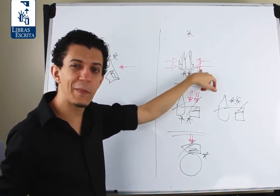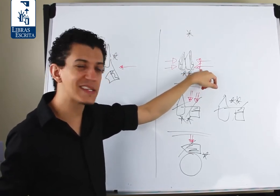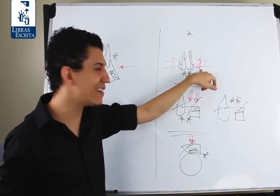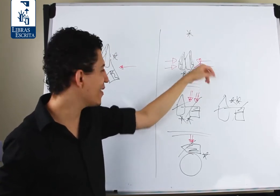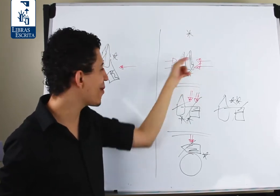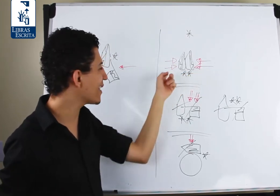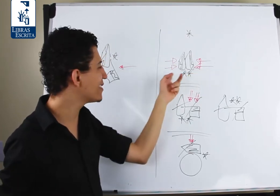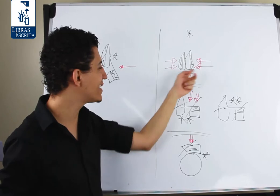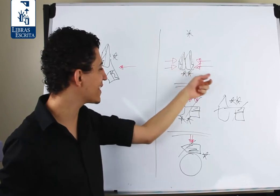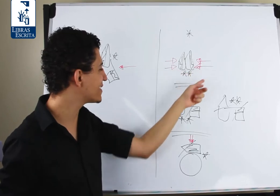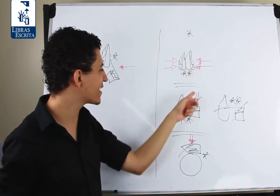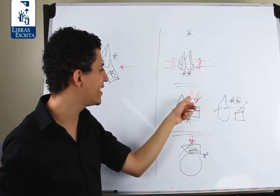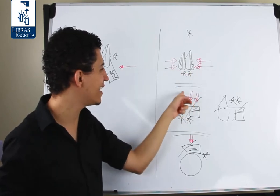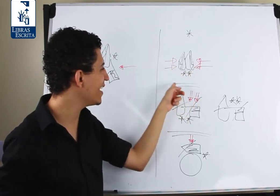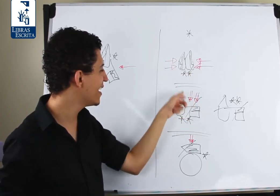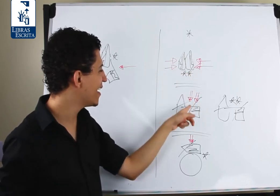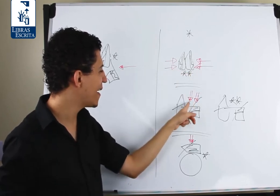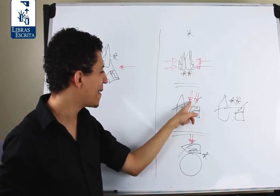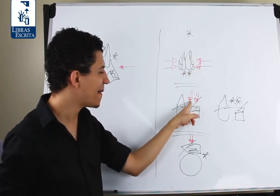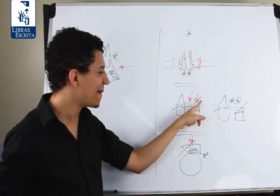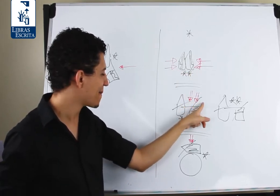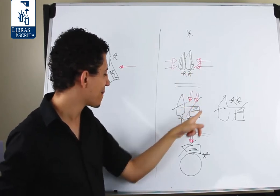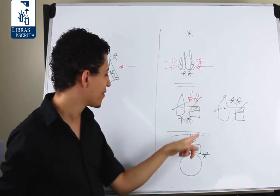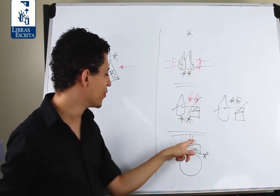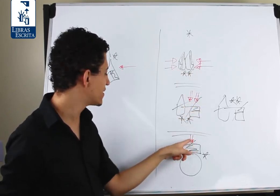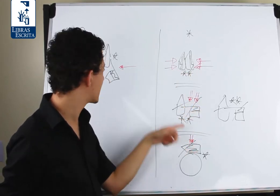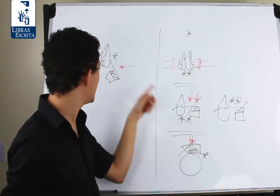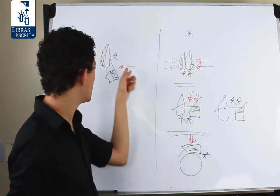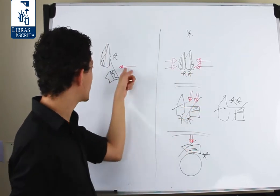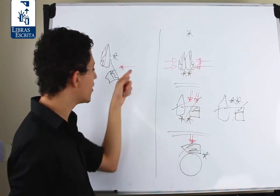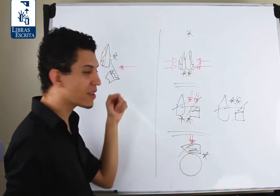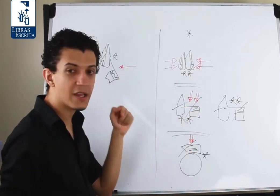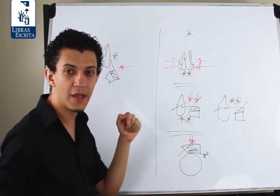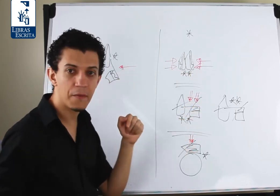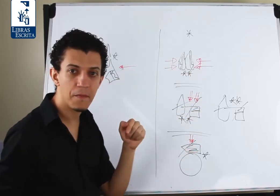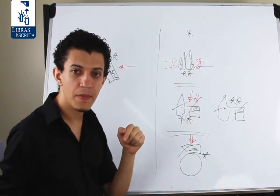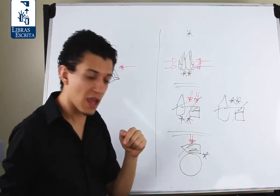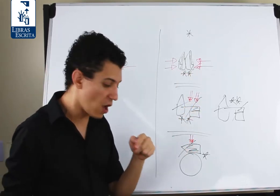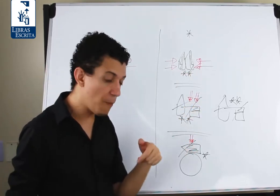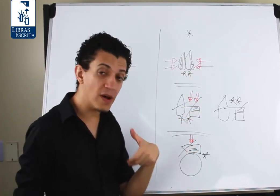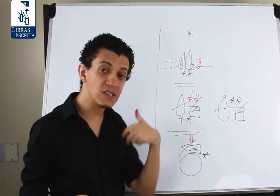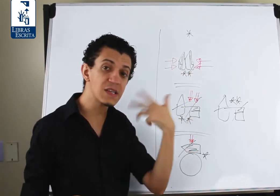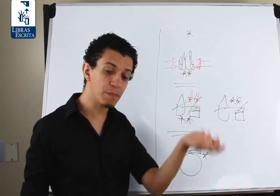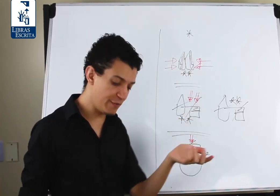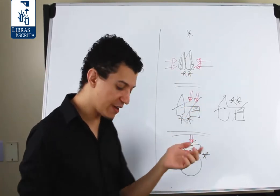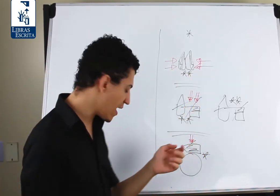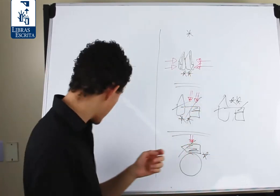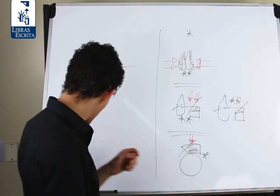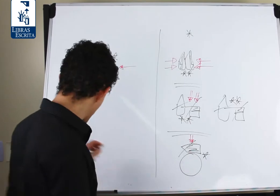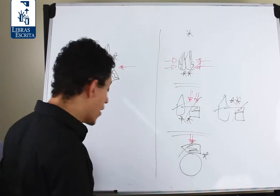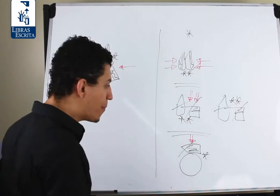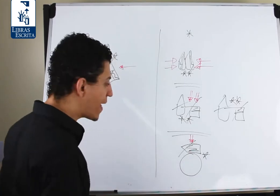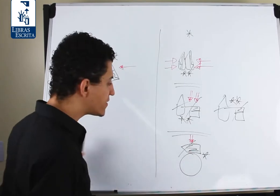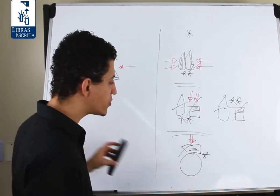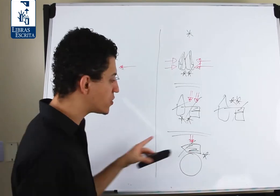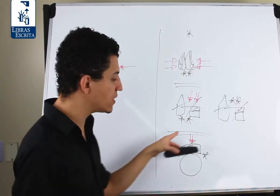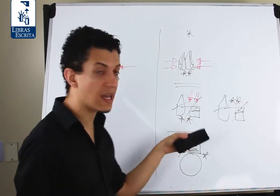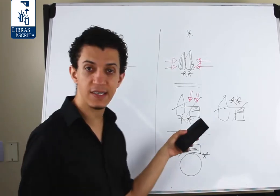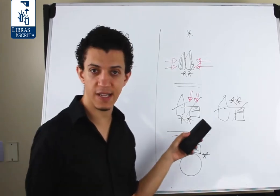para escrever quatro setas aqui, né? Duas aqui, uma aqui e outra aqui. Eu posso simplificar. Eu não preciso utilizar essas